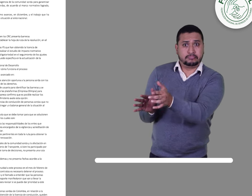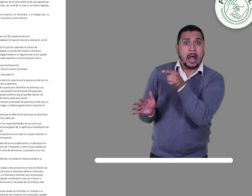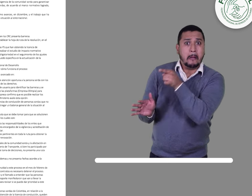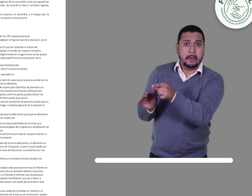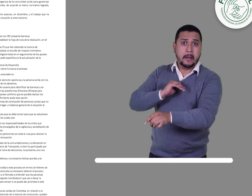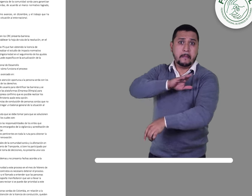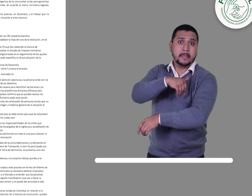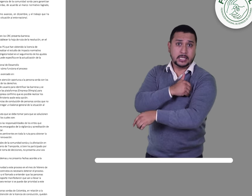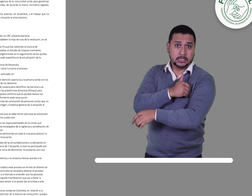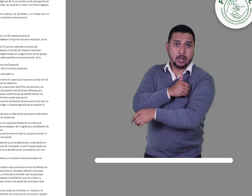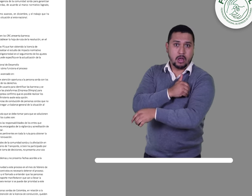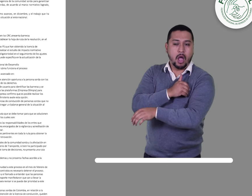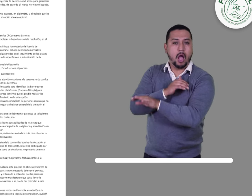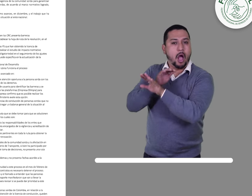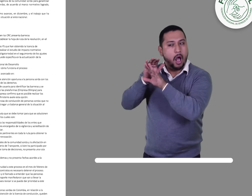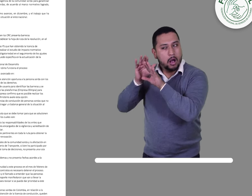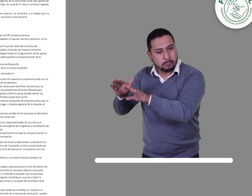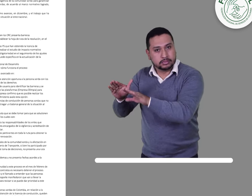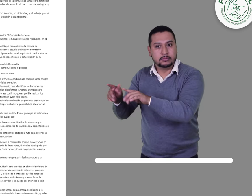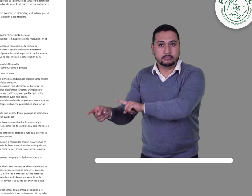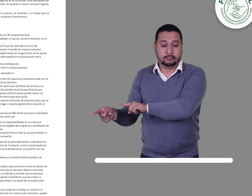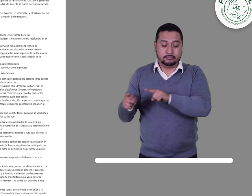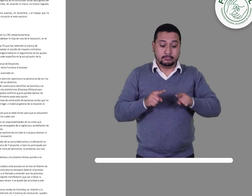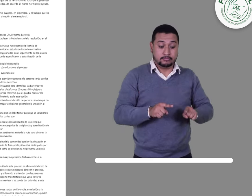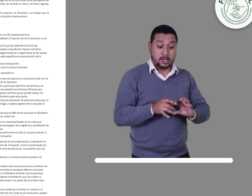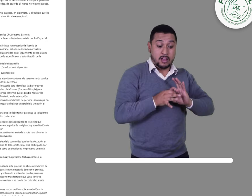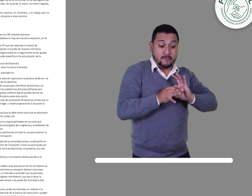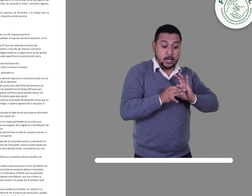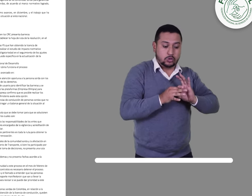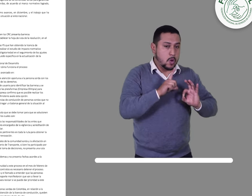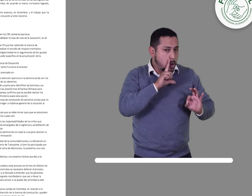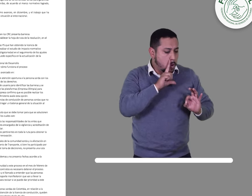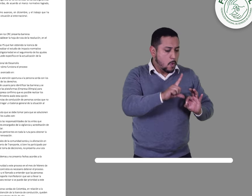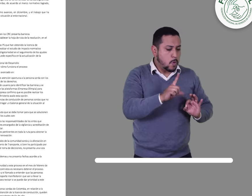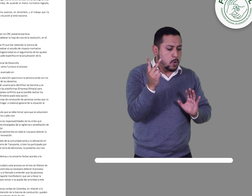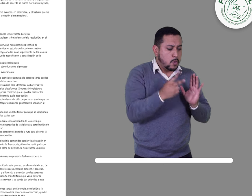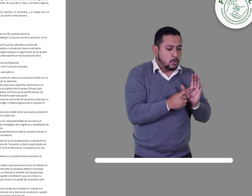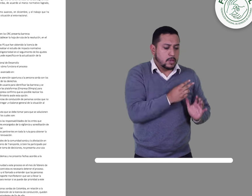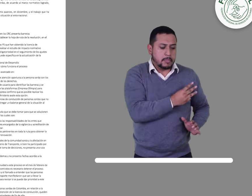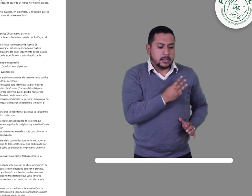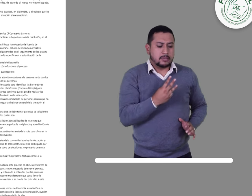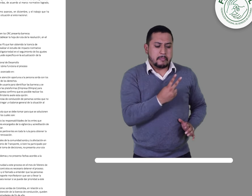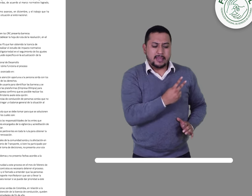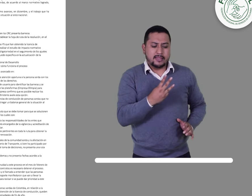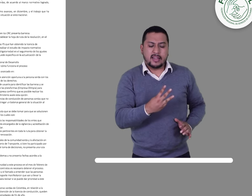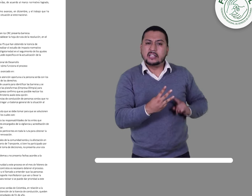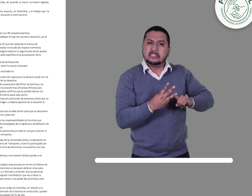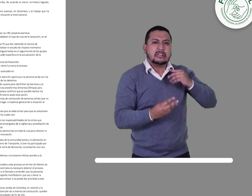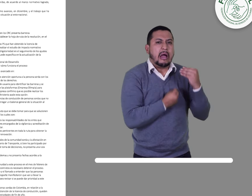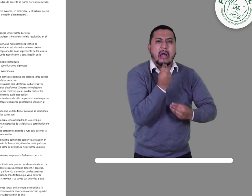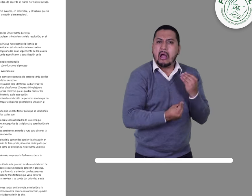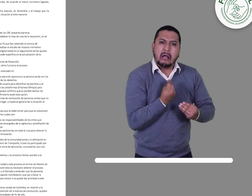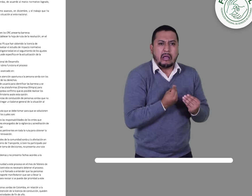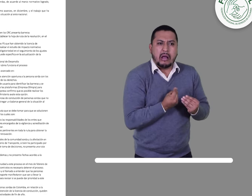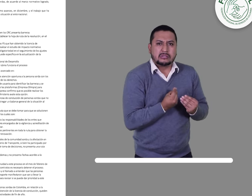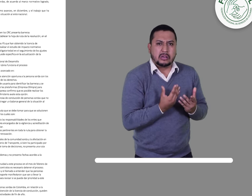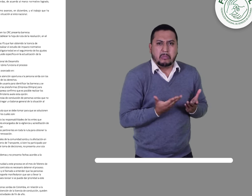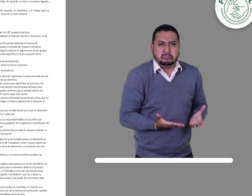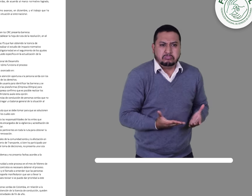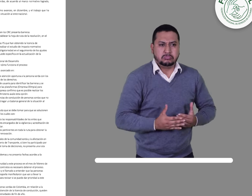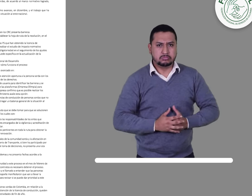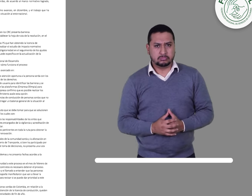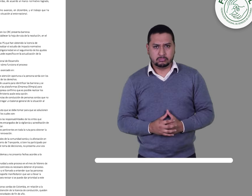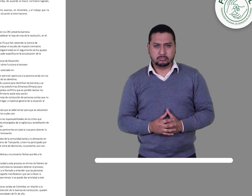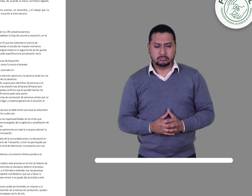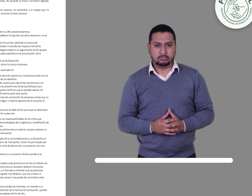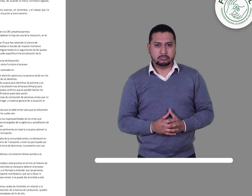En relación a lo anterior, desde julio del 2023, FENASCOL ha avanzado